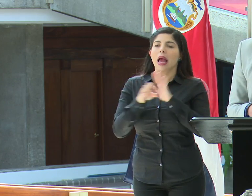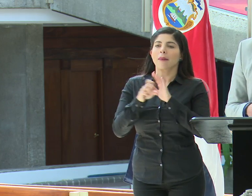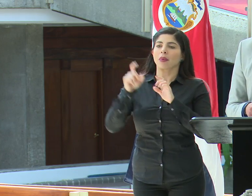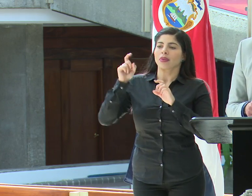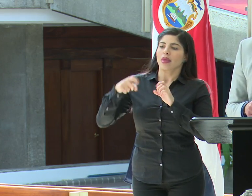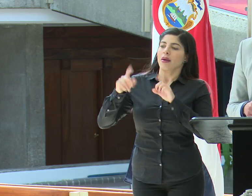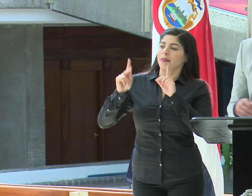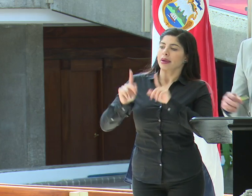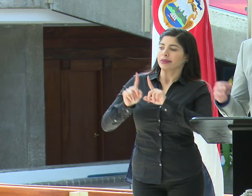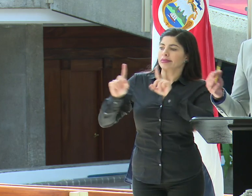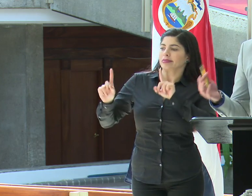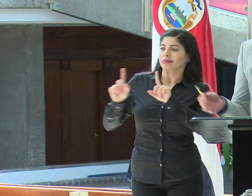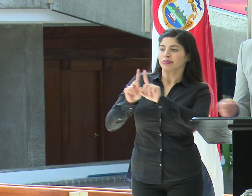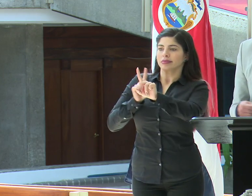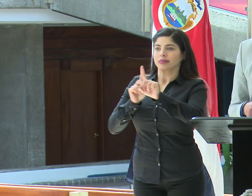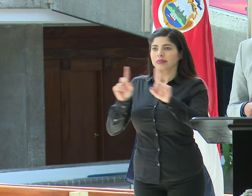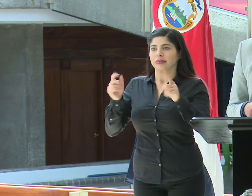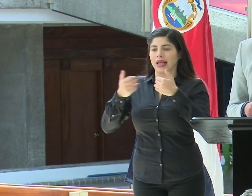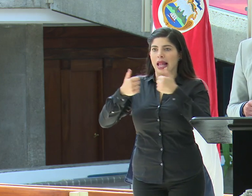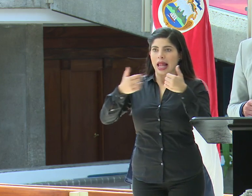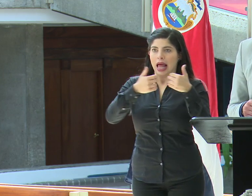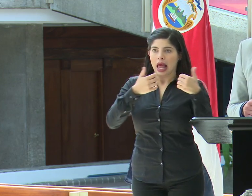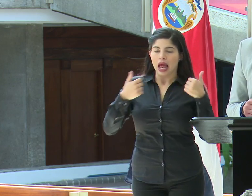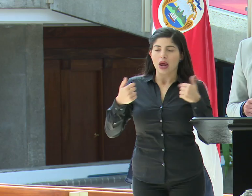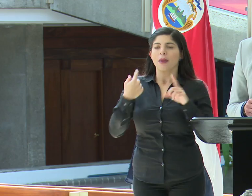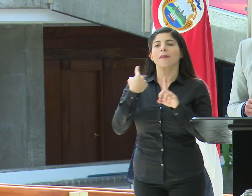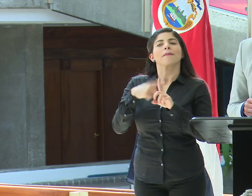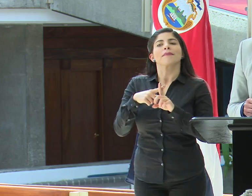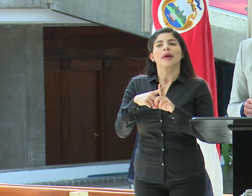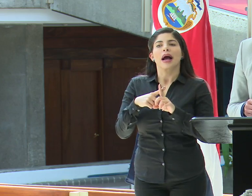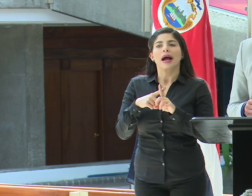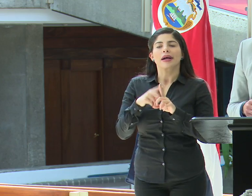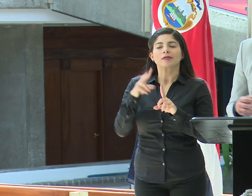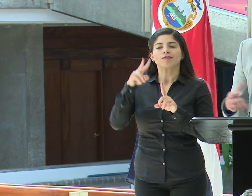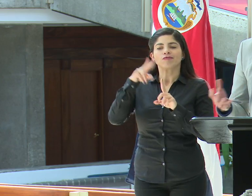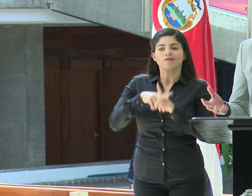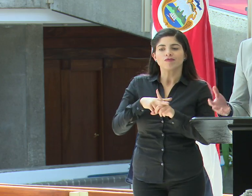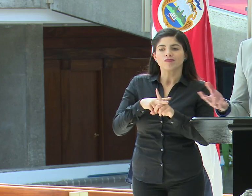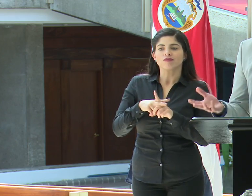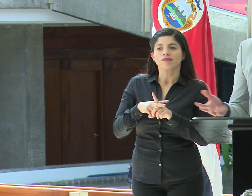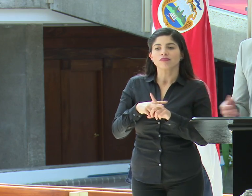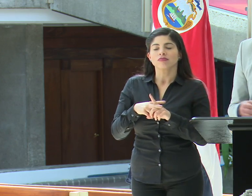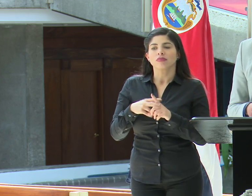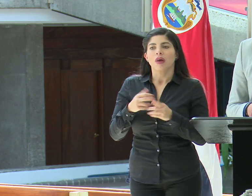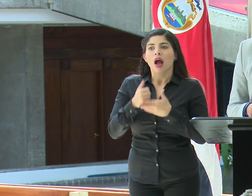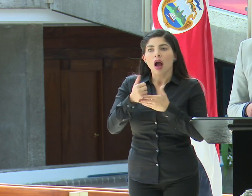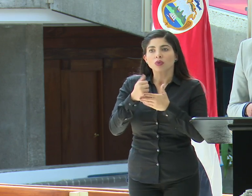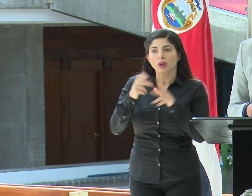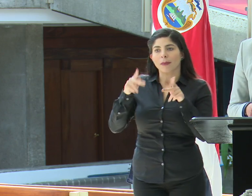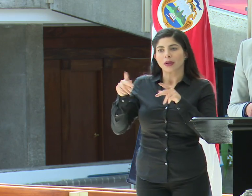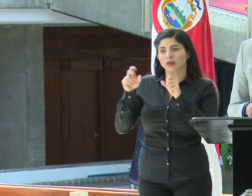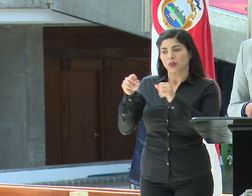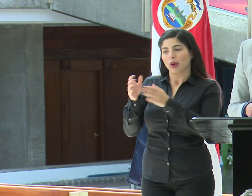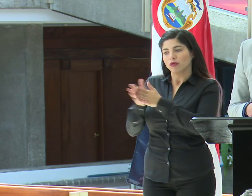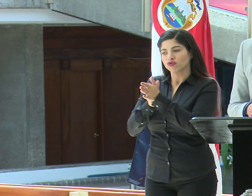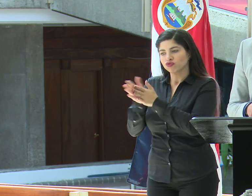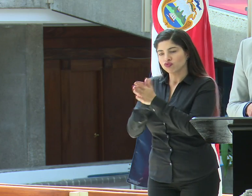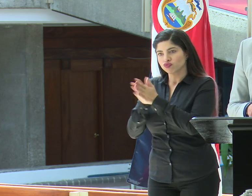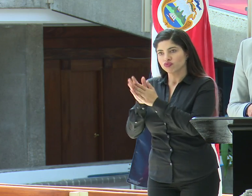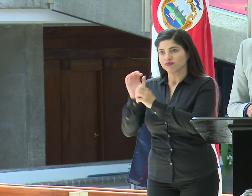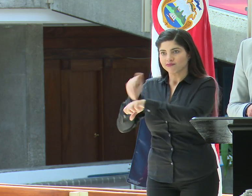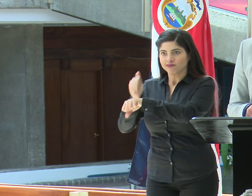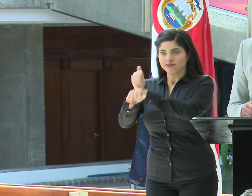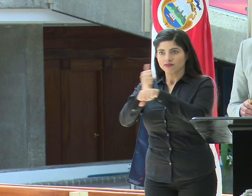distanciamiento de los feligreses, de colocar todas las medidas para facilitar que las personas se puedan hacer la higiene de manos.